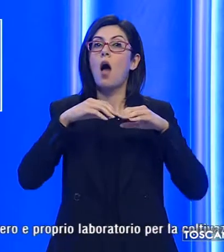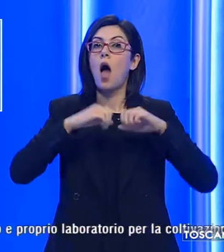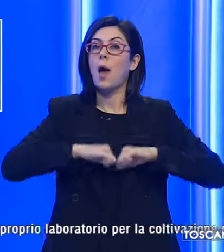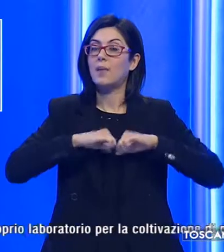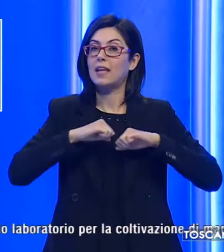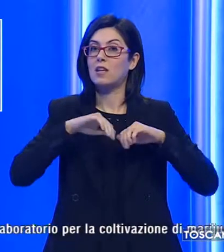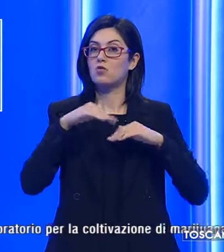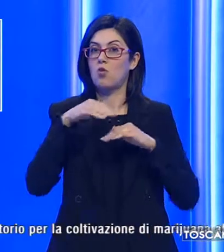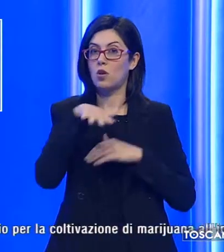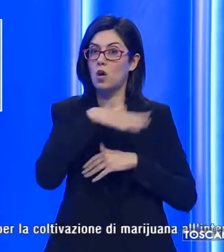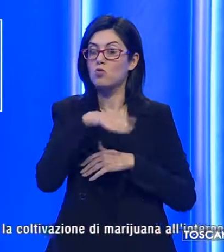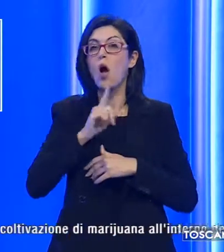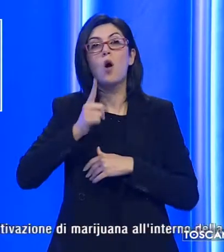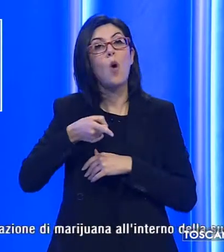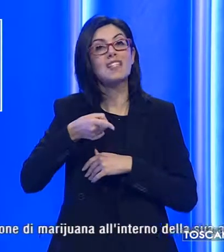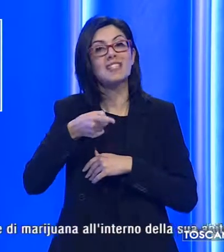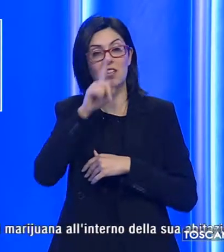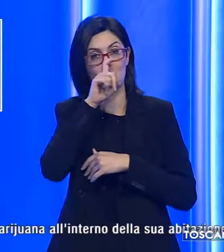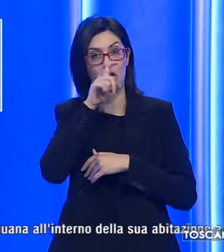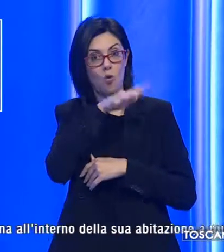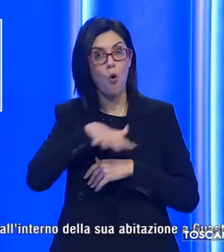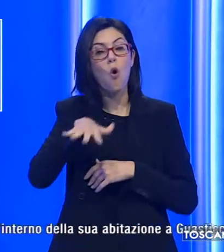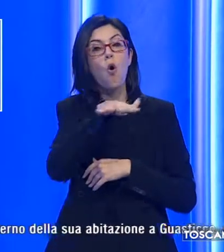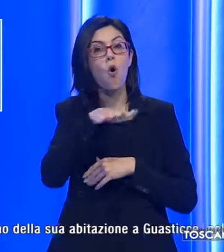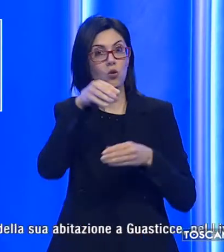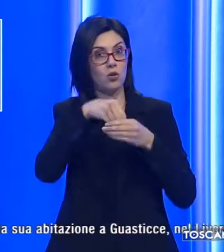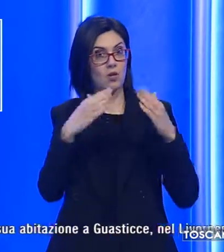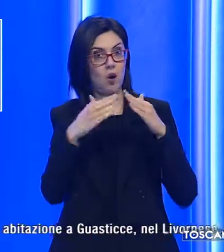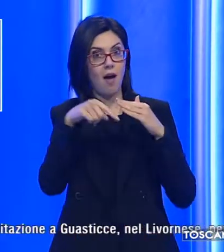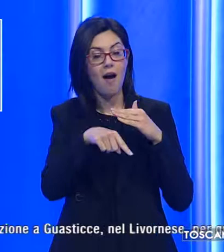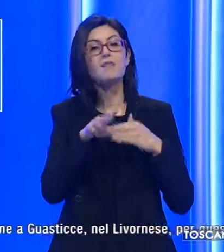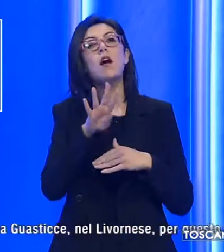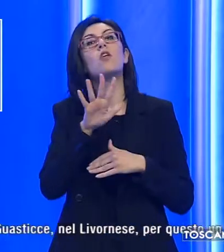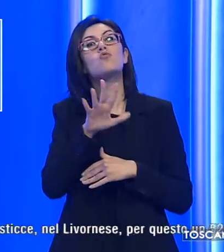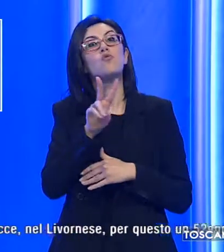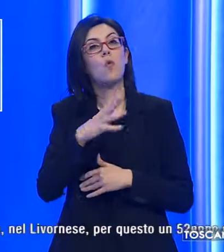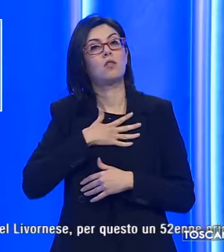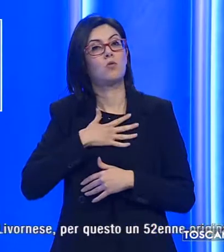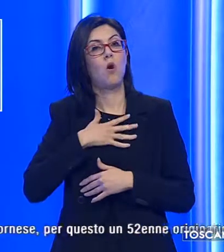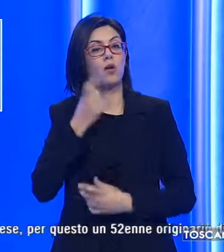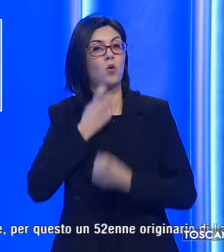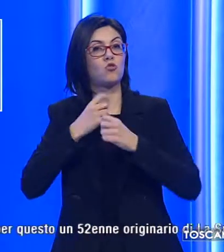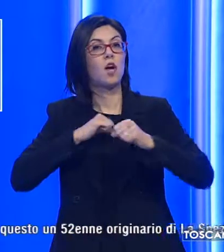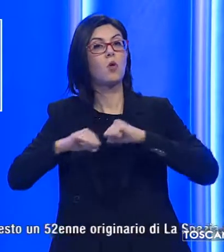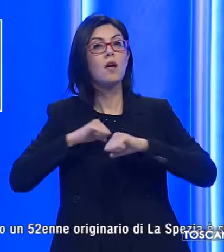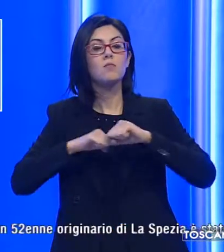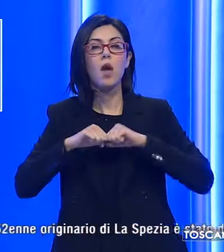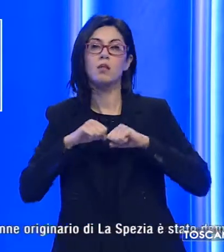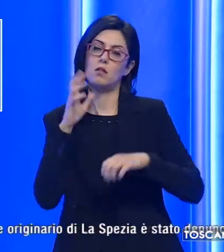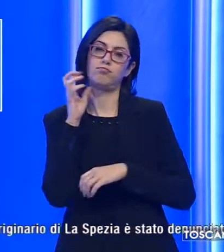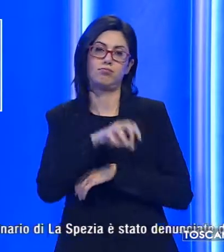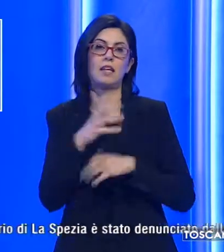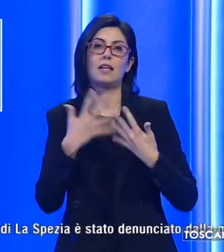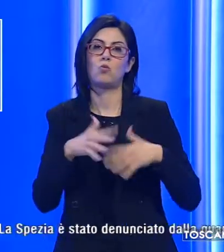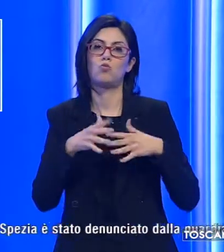Guasticce nel Livornese. Per questo un 52enne originario di La Spezia è stato denunciato